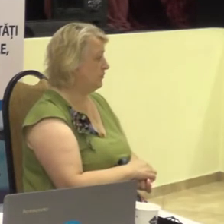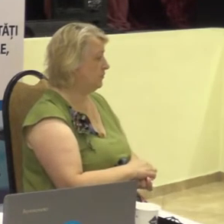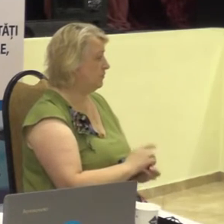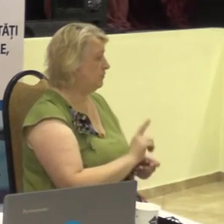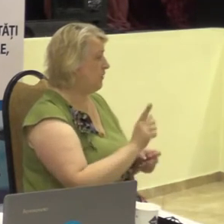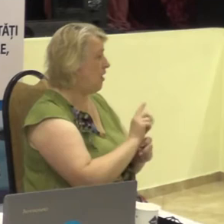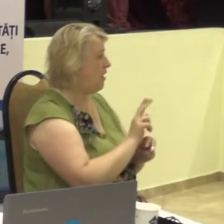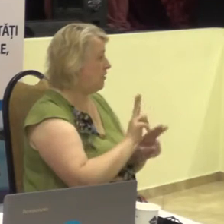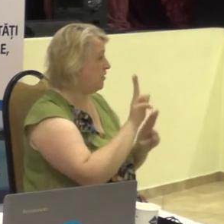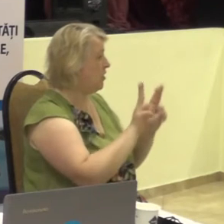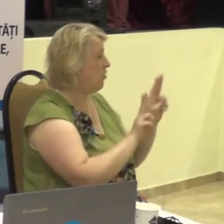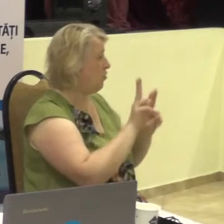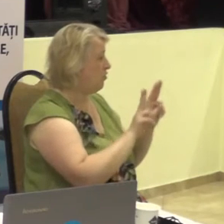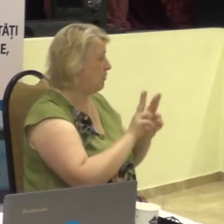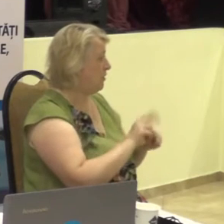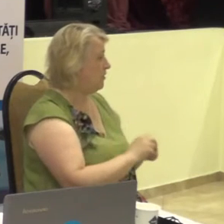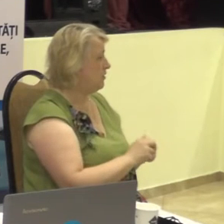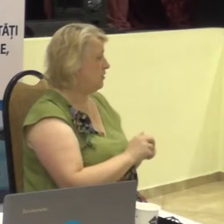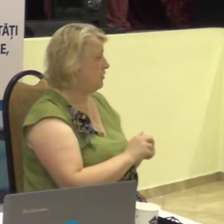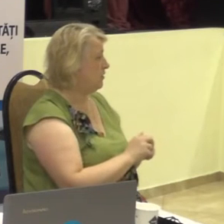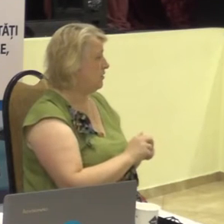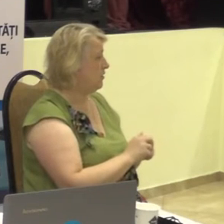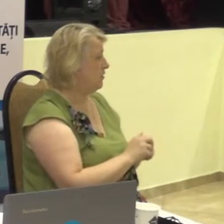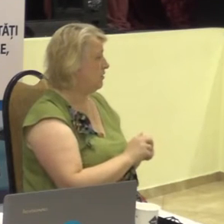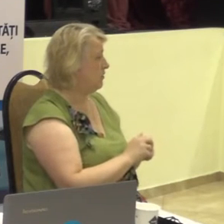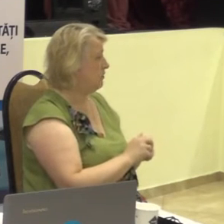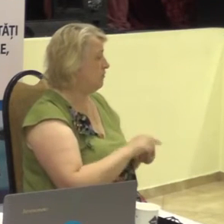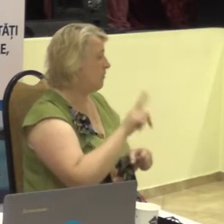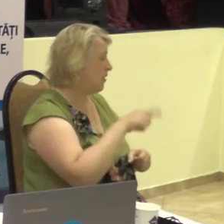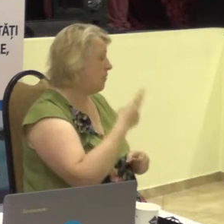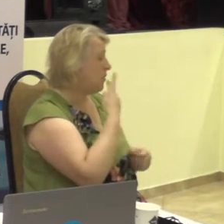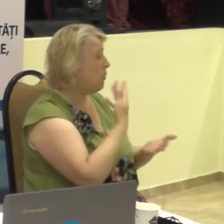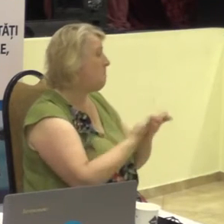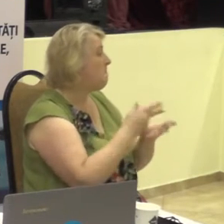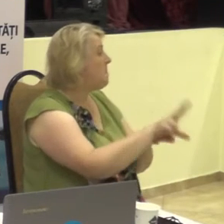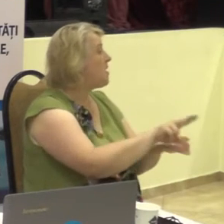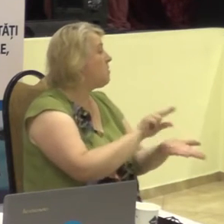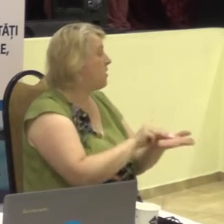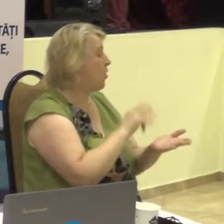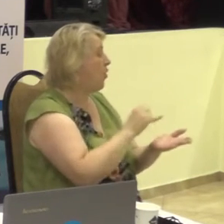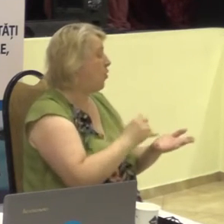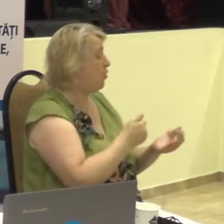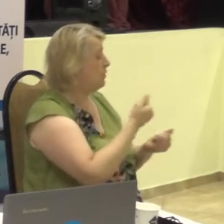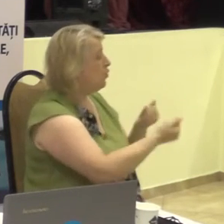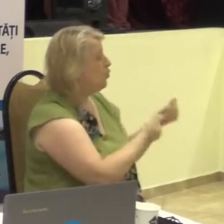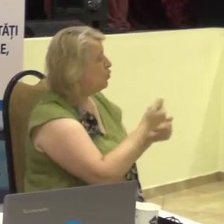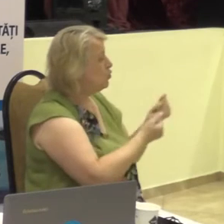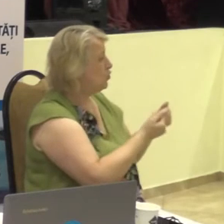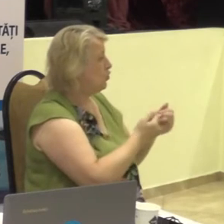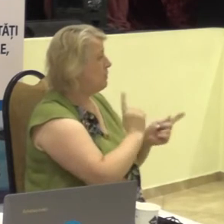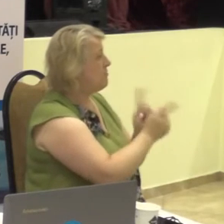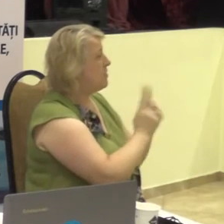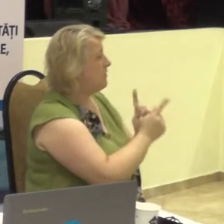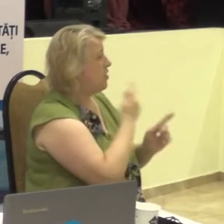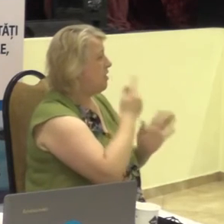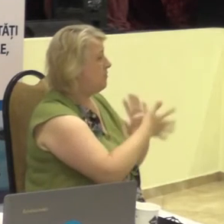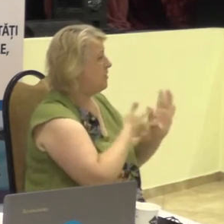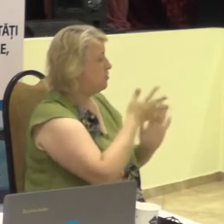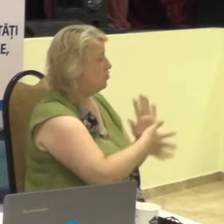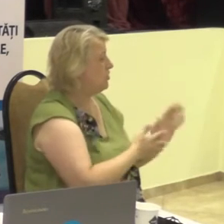regulamentele, chiar să luăm, exemplu, de prestare serviciilor în limbajul semelor,